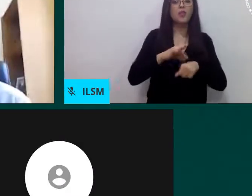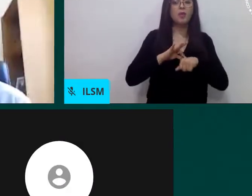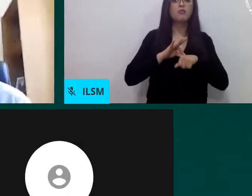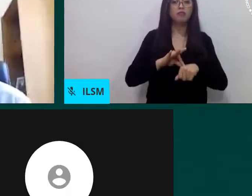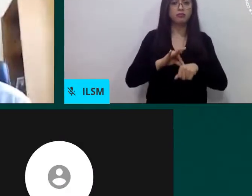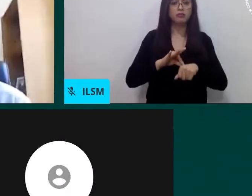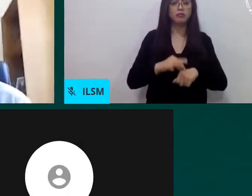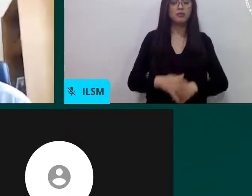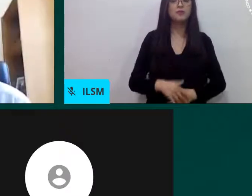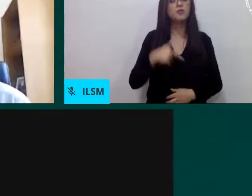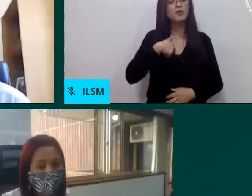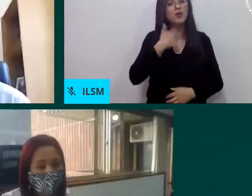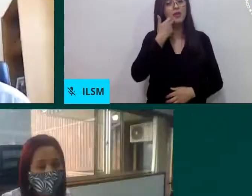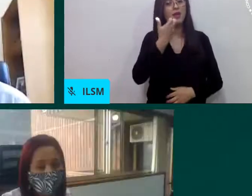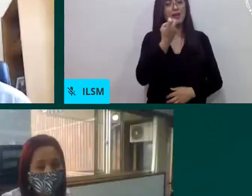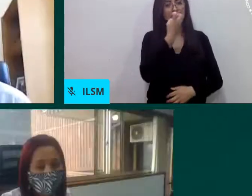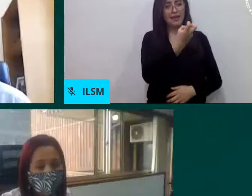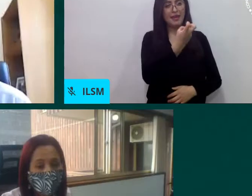desde Bogotá.